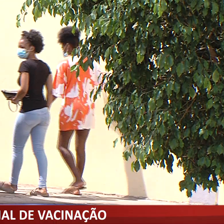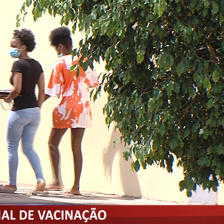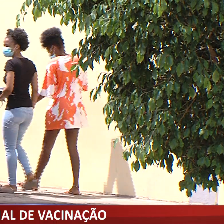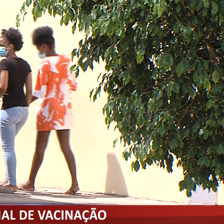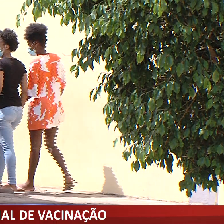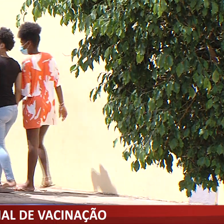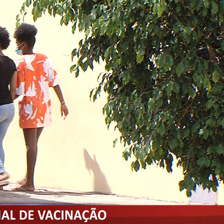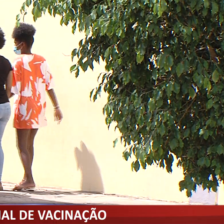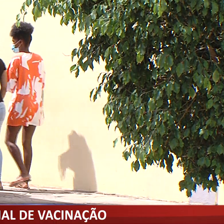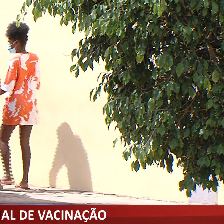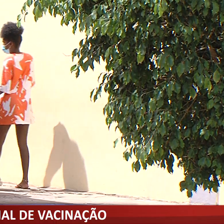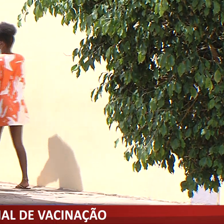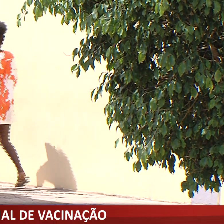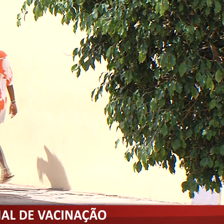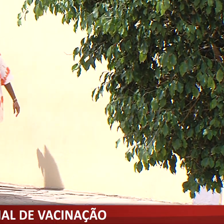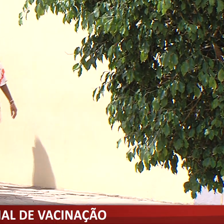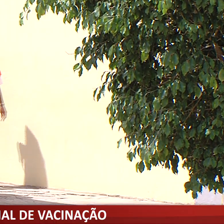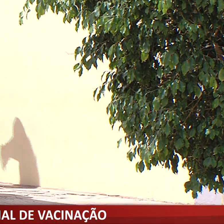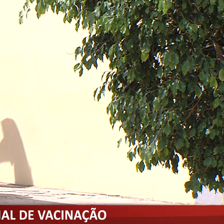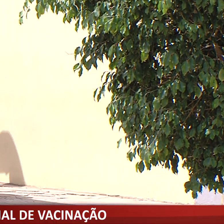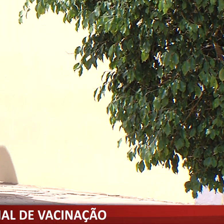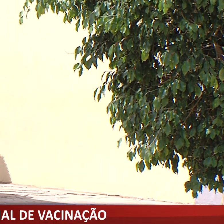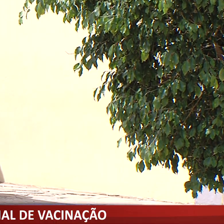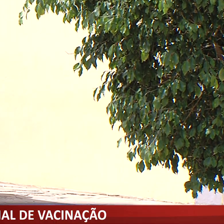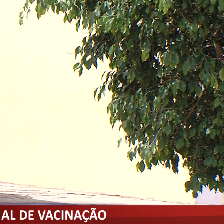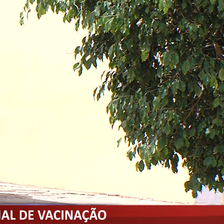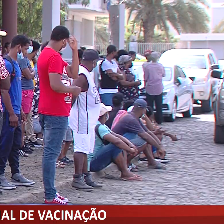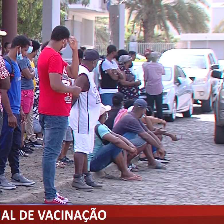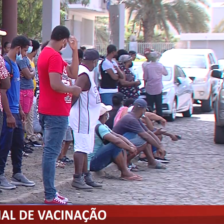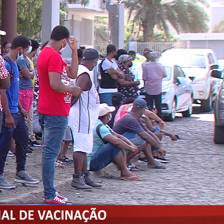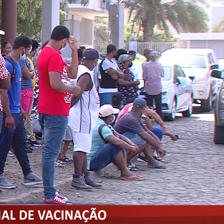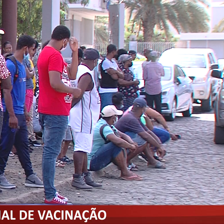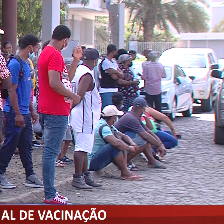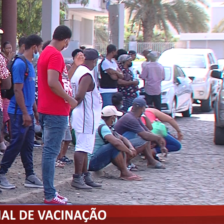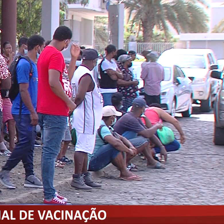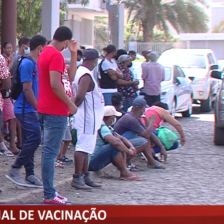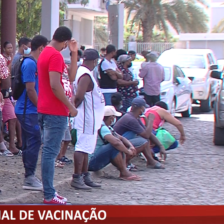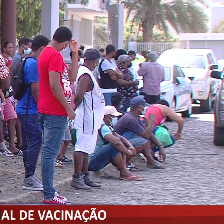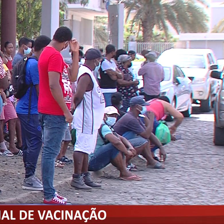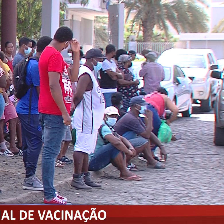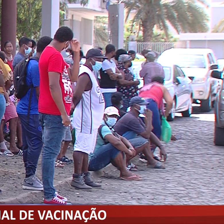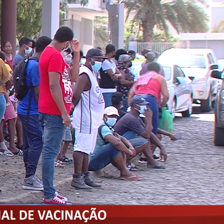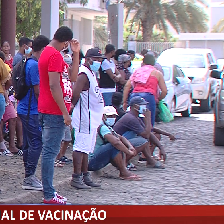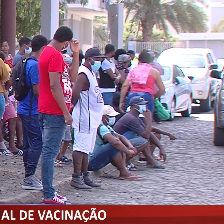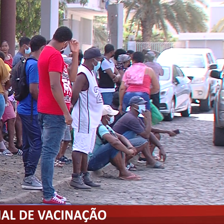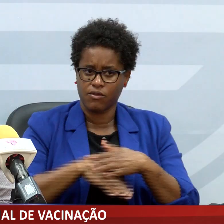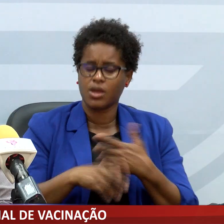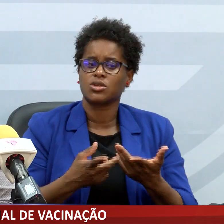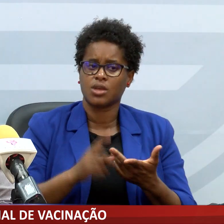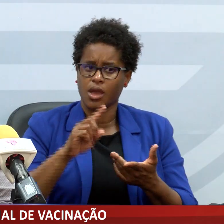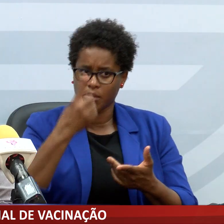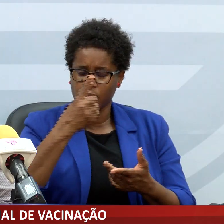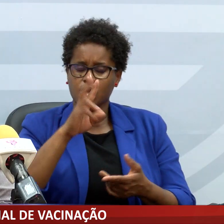o Salão Paroquial em Achada de Santo Antônio, onde também tem-se verificado um aumento de pessoas para vacinar.